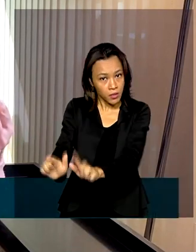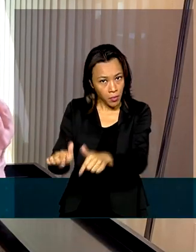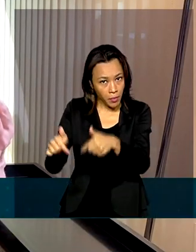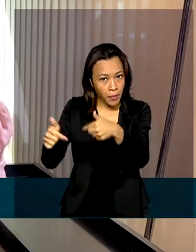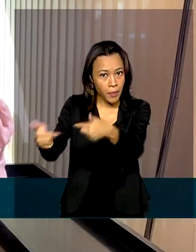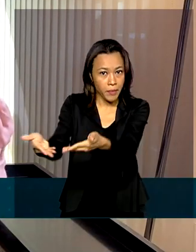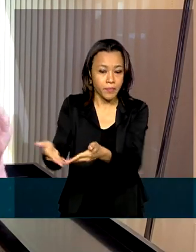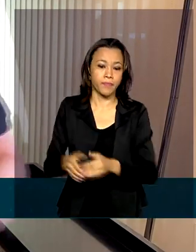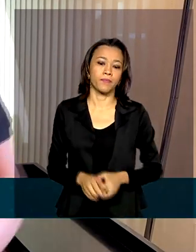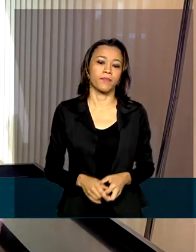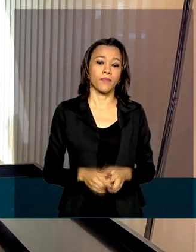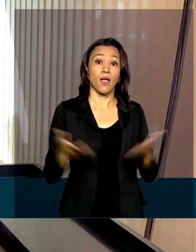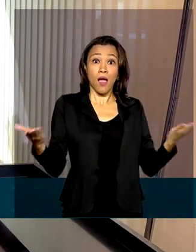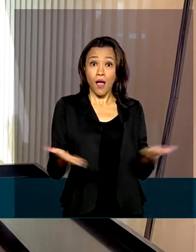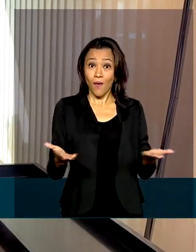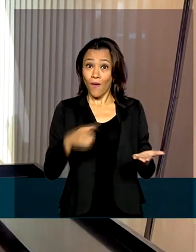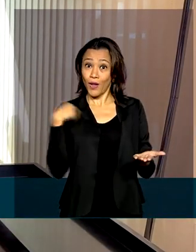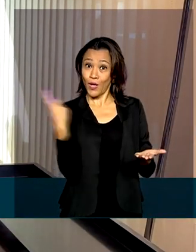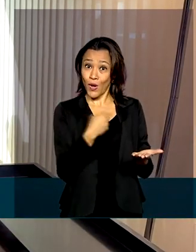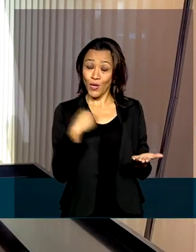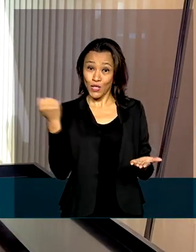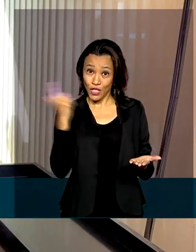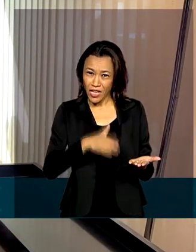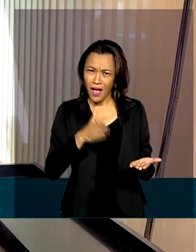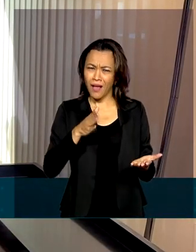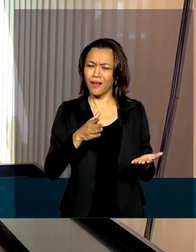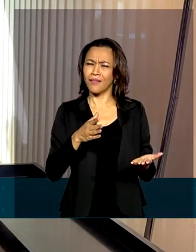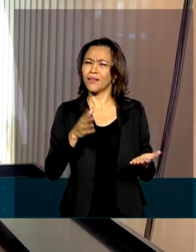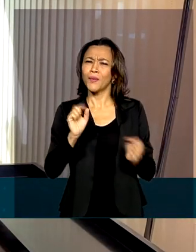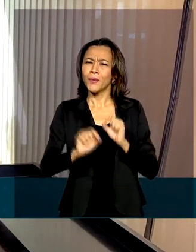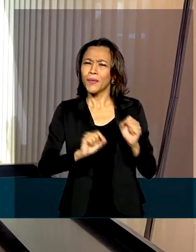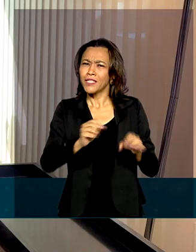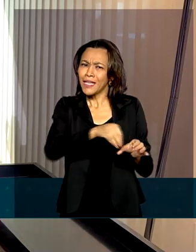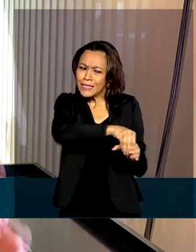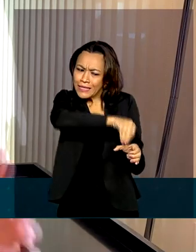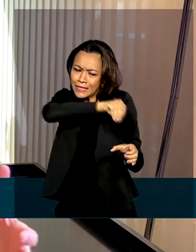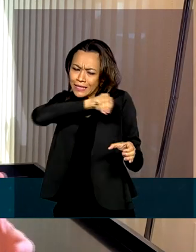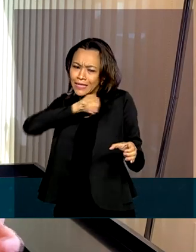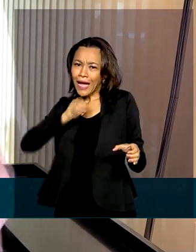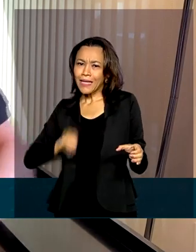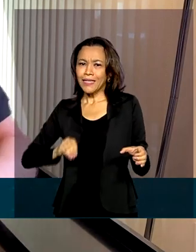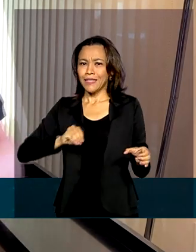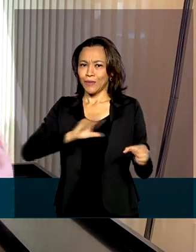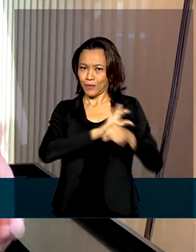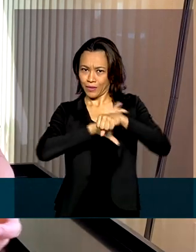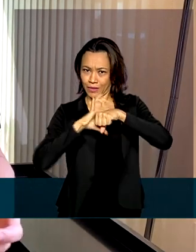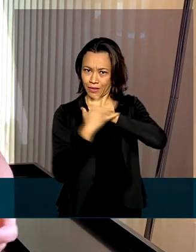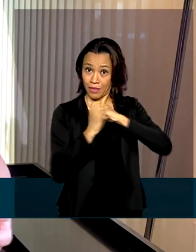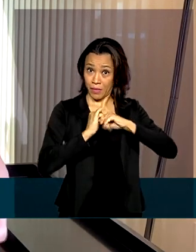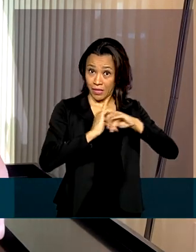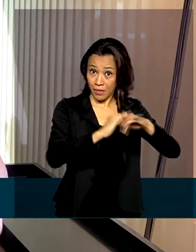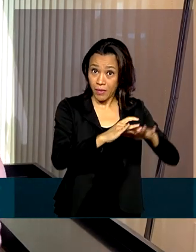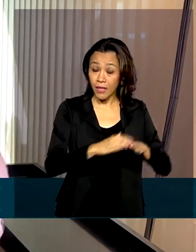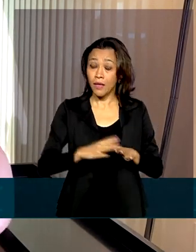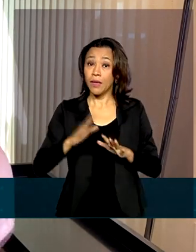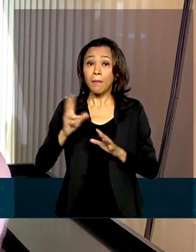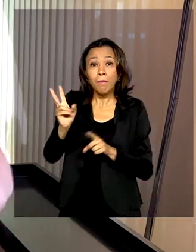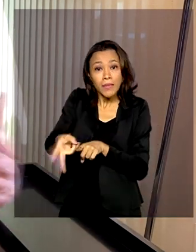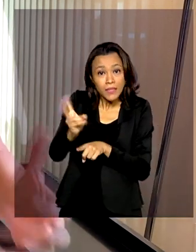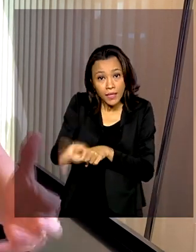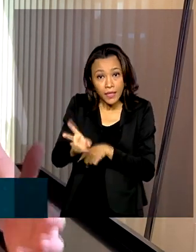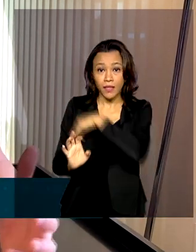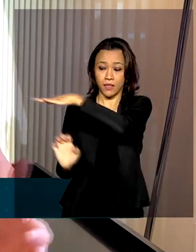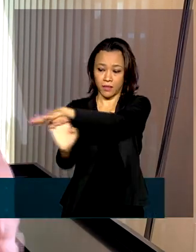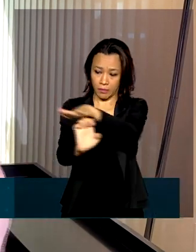começa a ver o momento de saída dessa pandemia, você percebe que ter preservado as empresas,